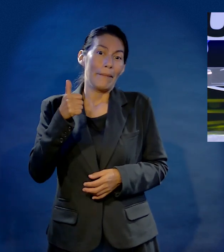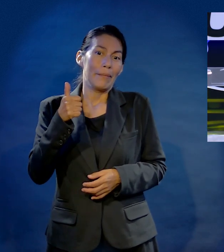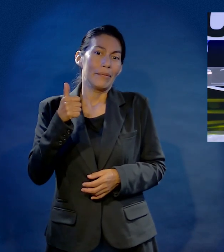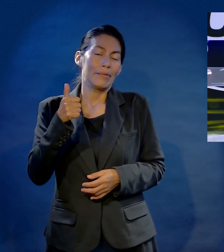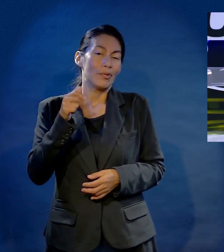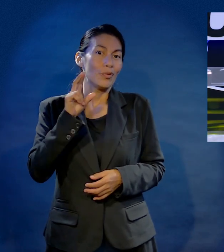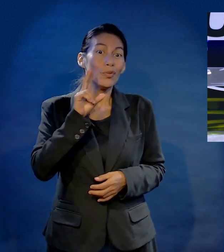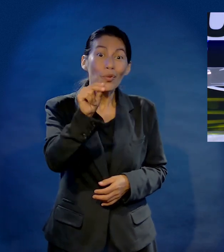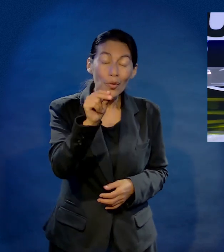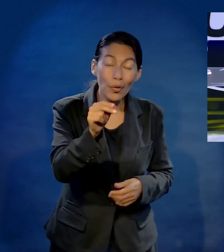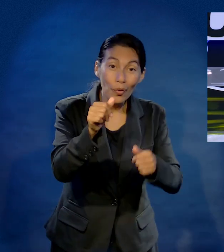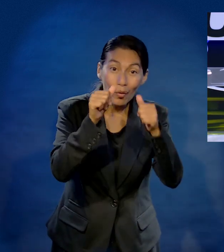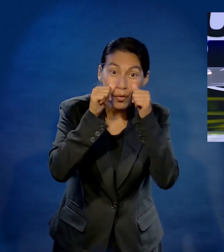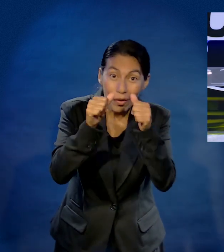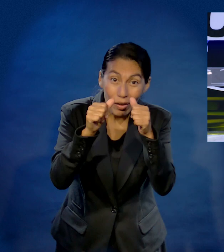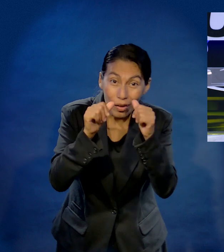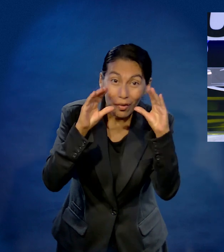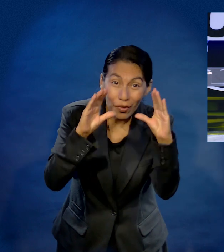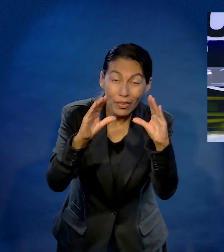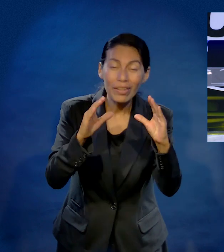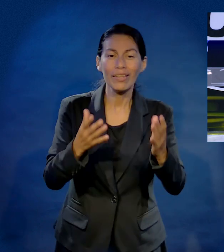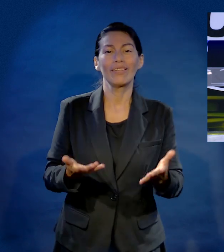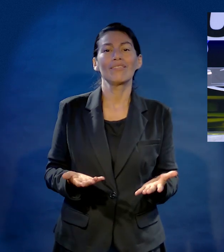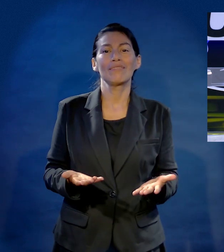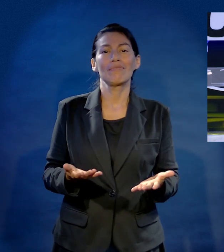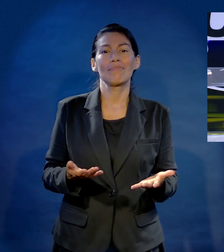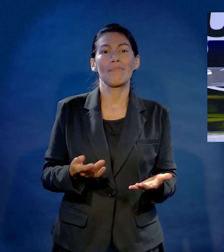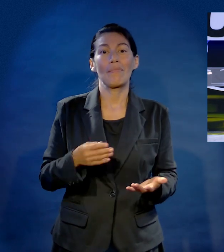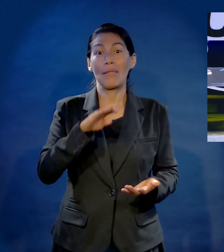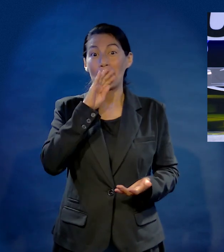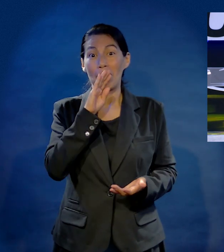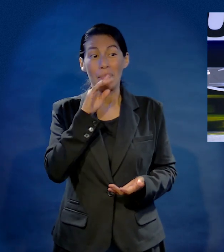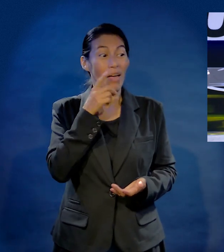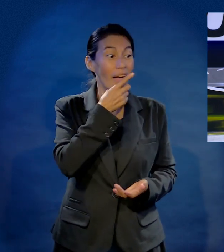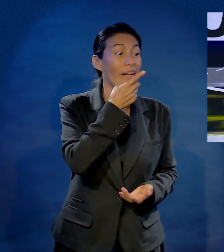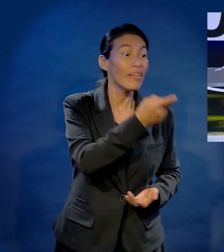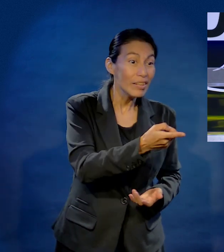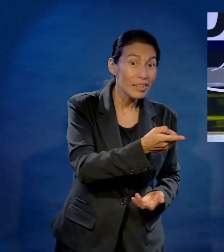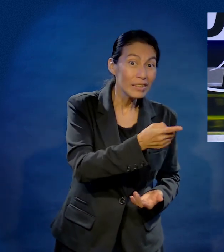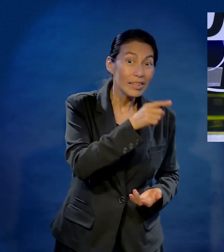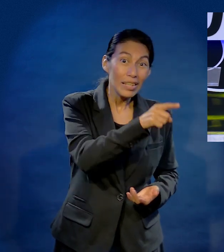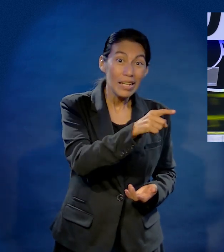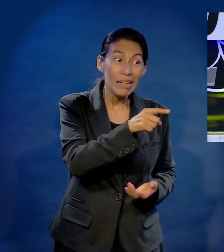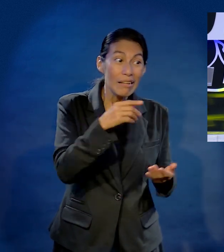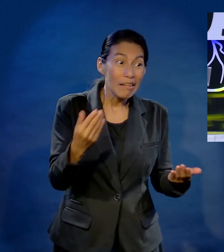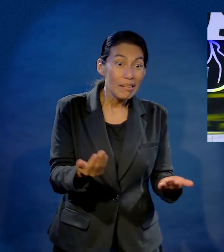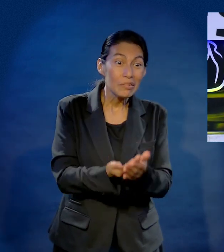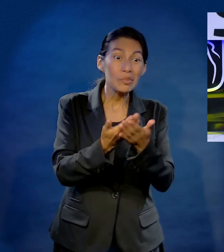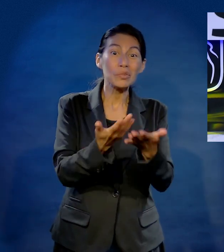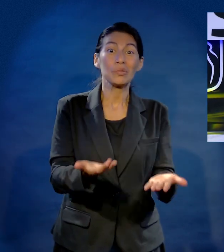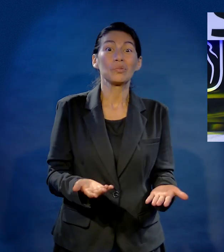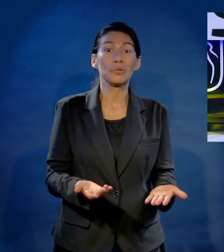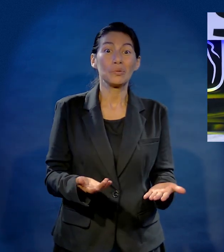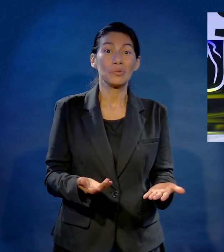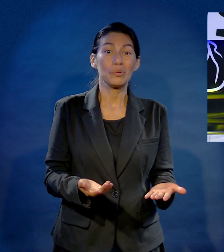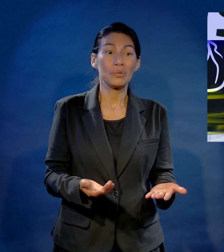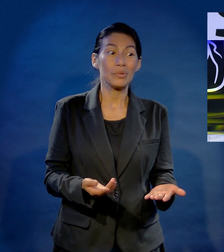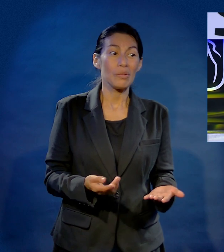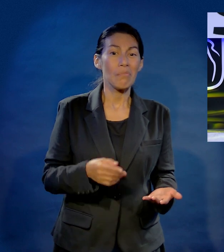¿cuánto me quiere? Y me pone en primer lugar, reacciona y despierta. Si así trata a su madre, que le dio la vida,